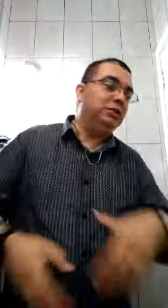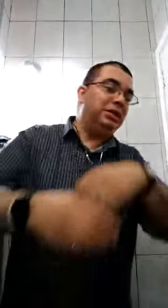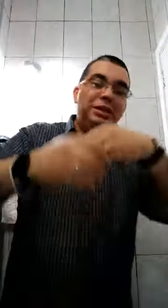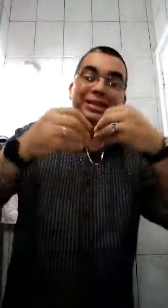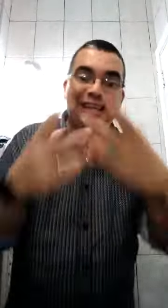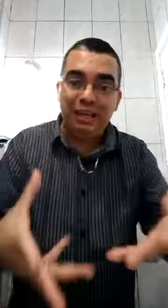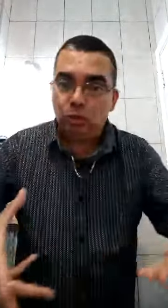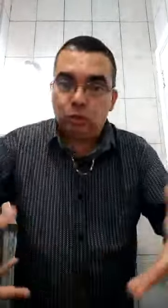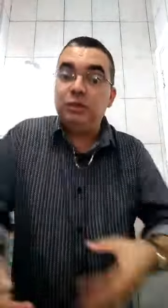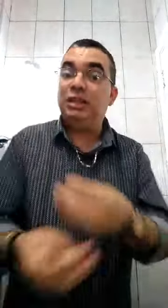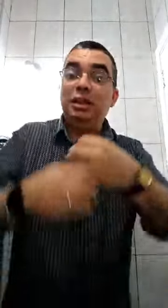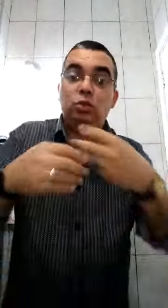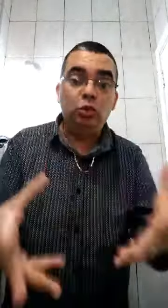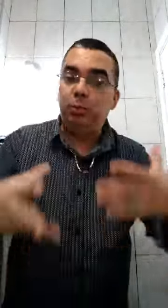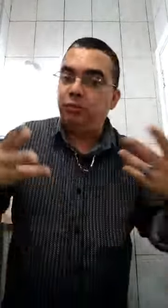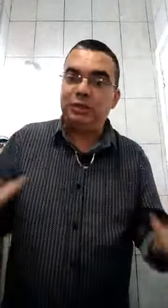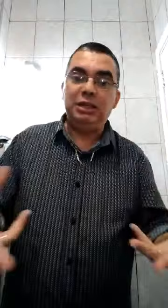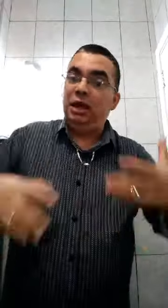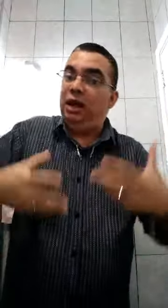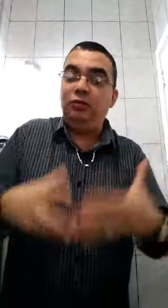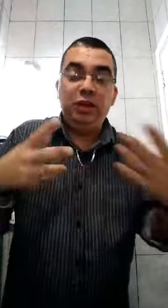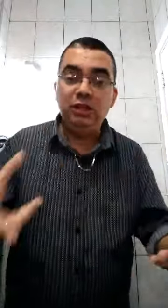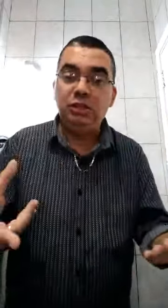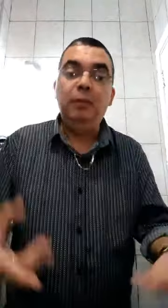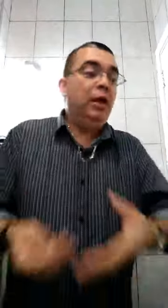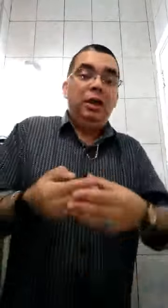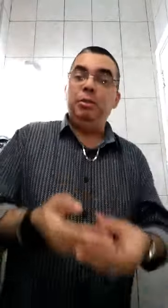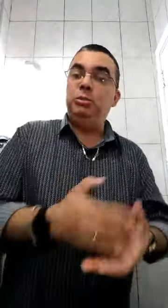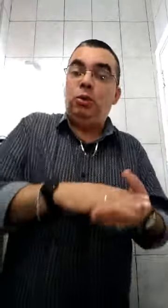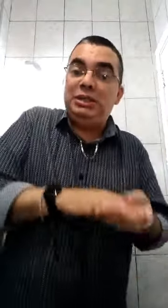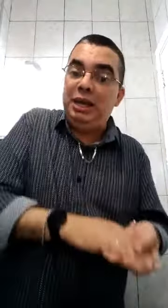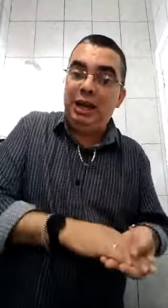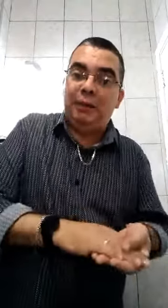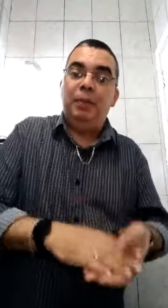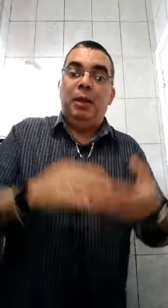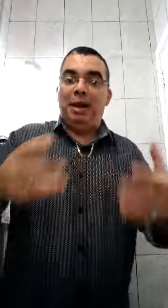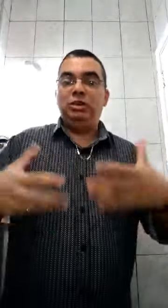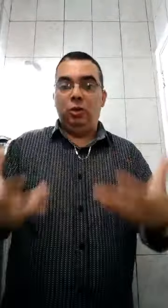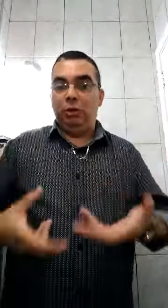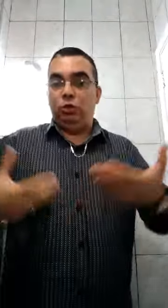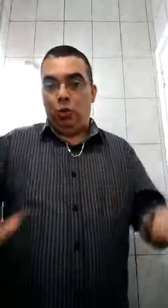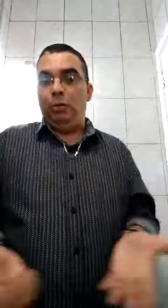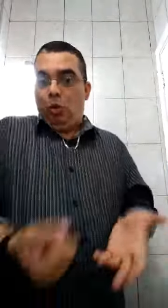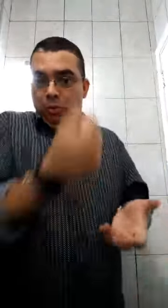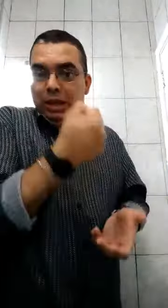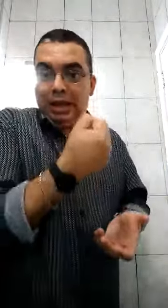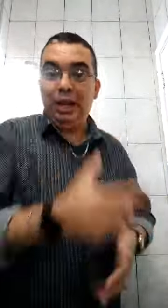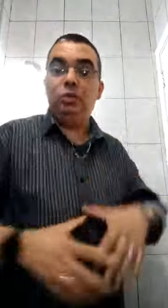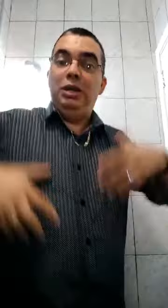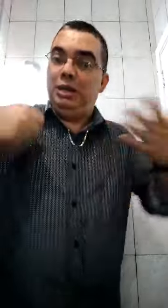você tem dedo, você tem tudo para fazer ela feliz. E a mesma coisa é ela. Mas, geralmente, o homem, como está ereto, ele